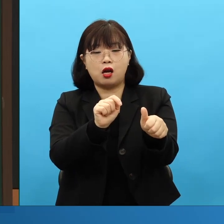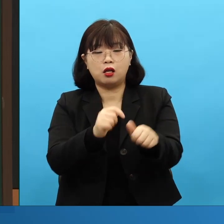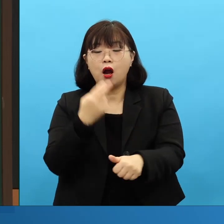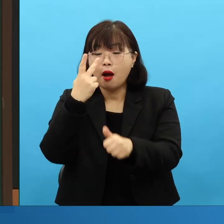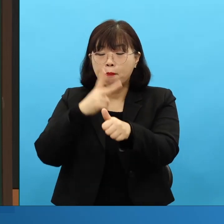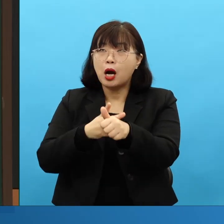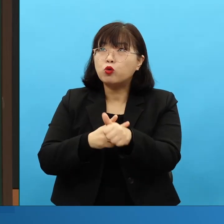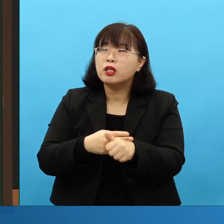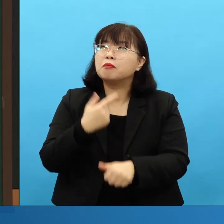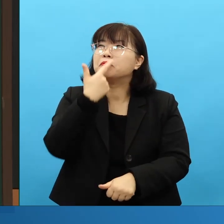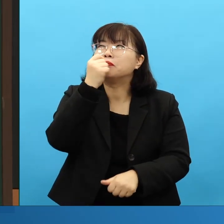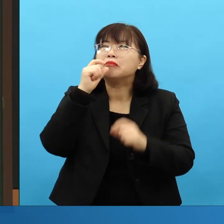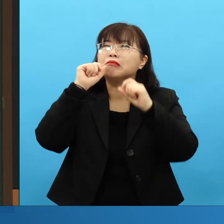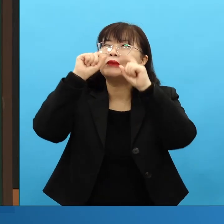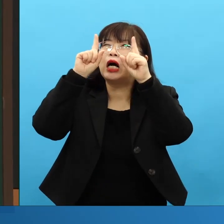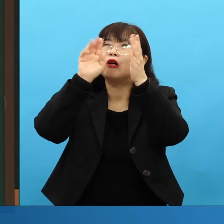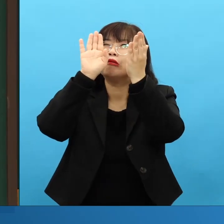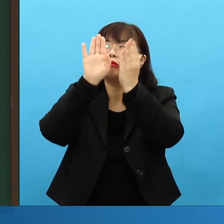바울의 진짜 성경은 이거였습니다.